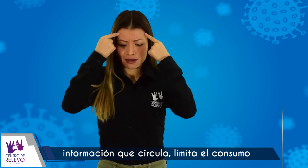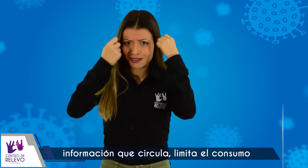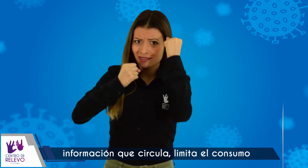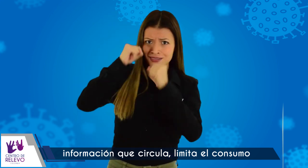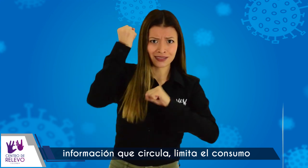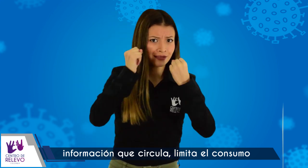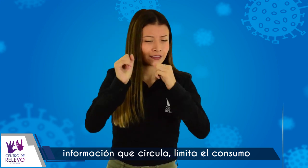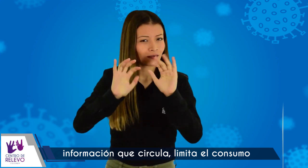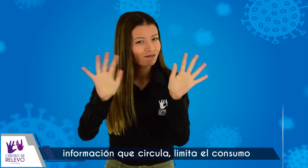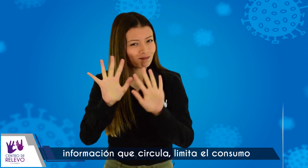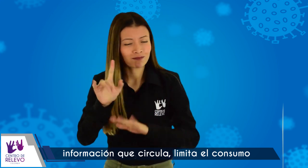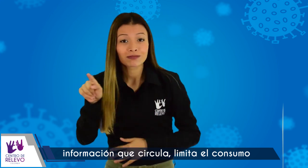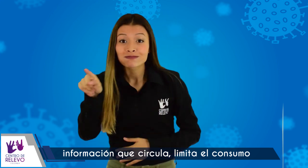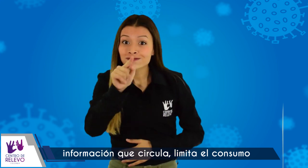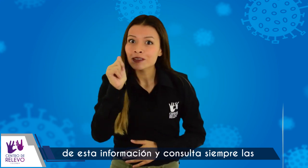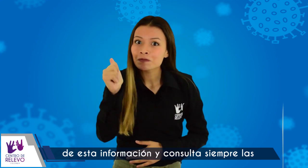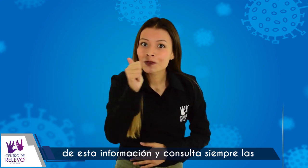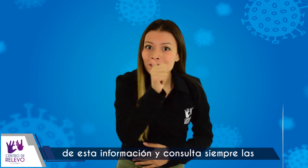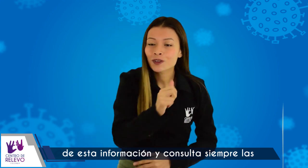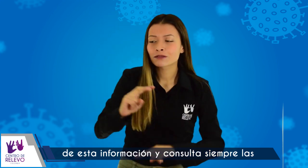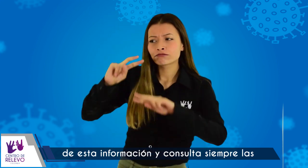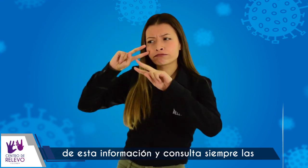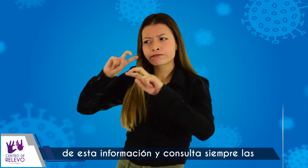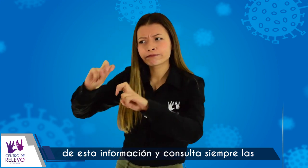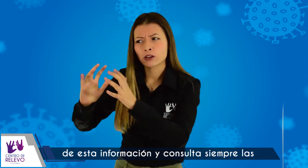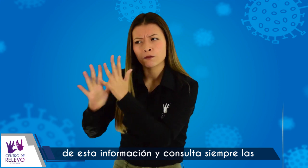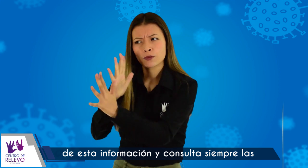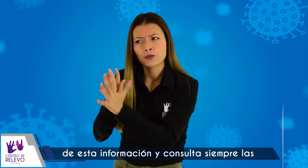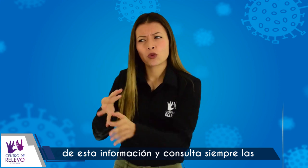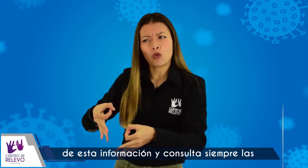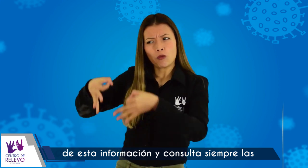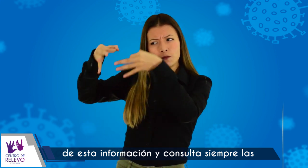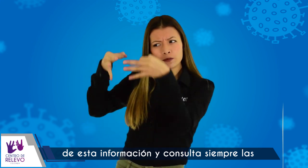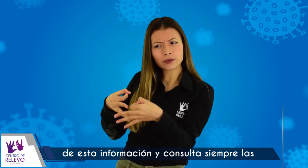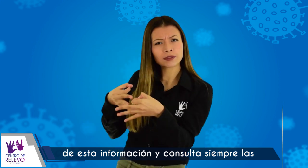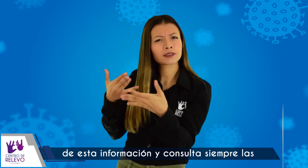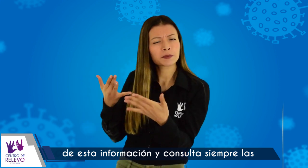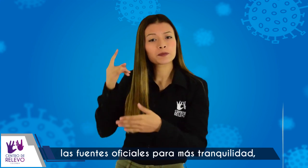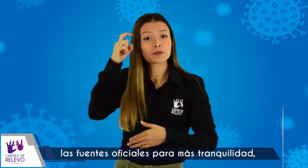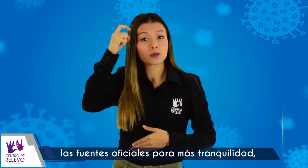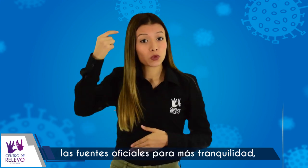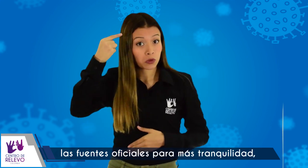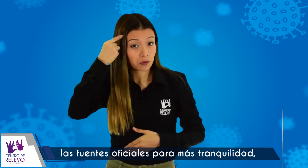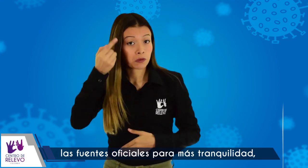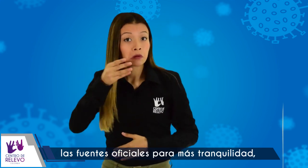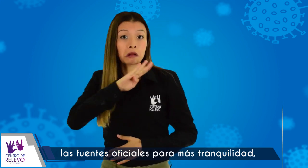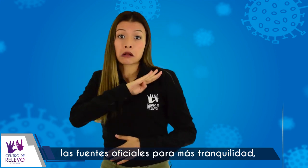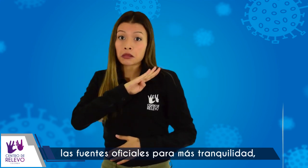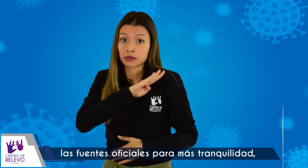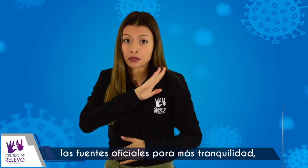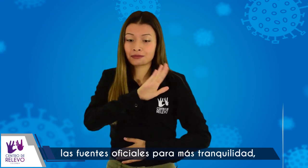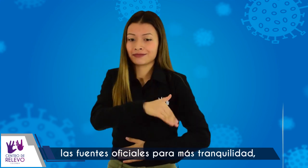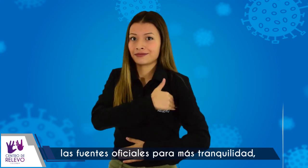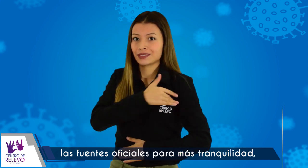consumo de esta información y consulta siempre las fuentes oficiales para más tranquilidad.